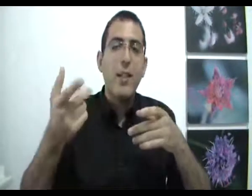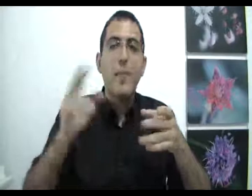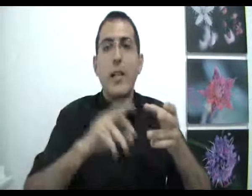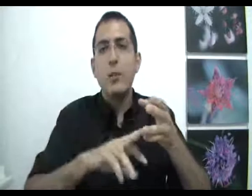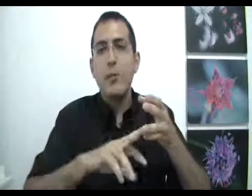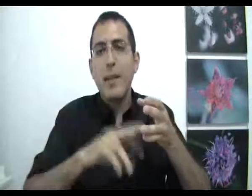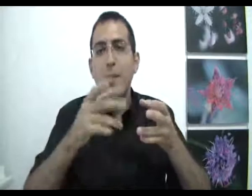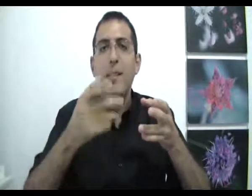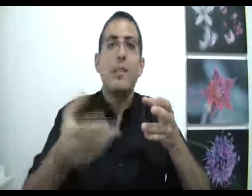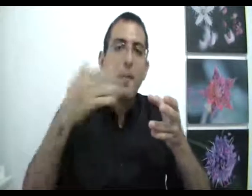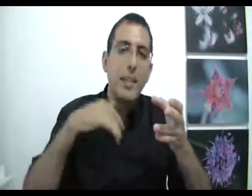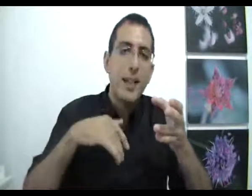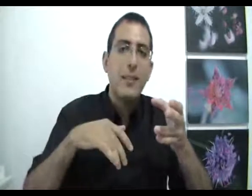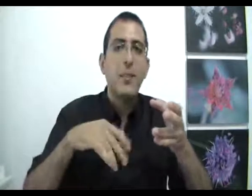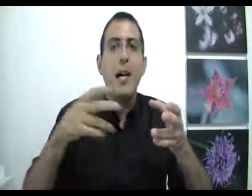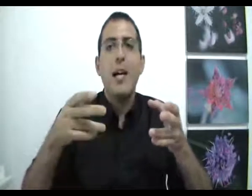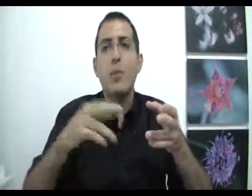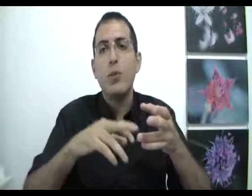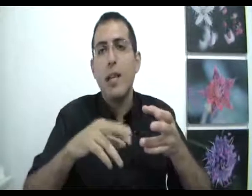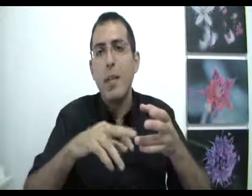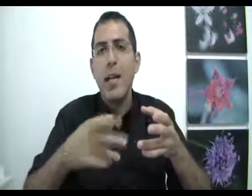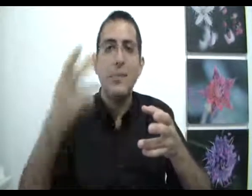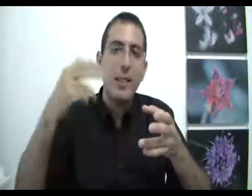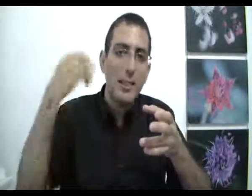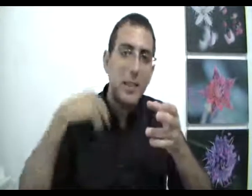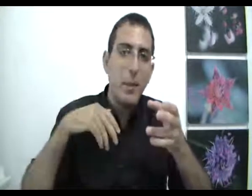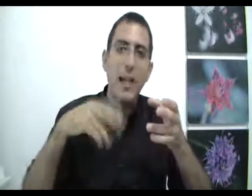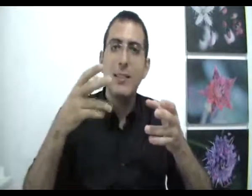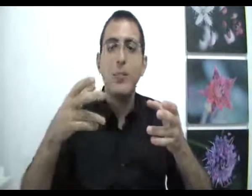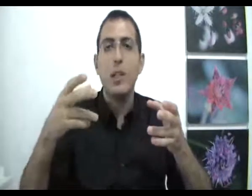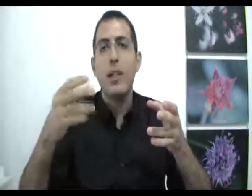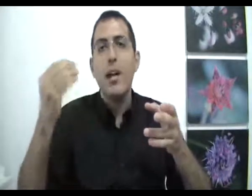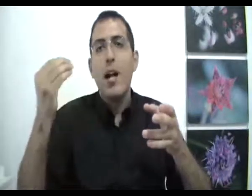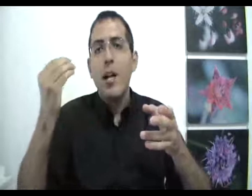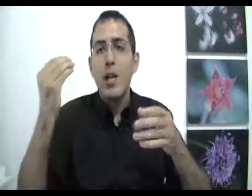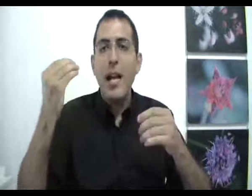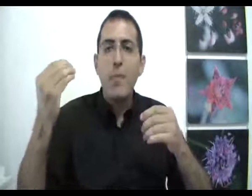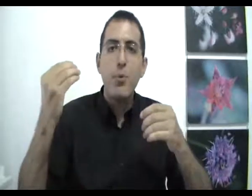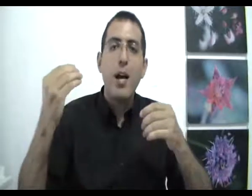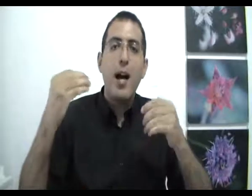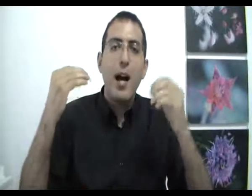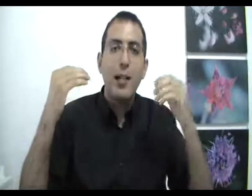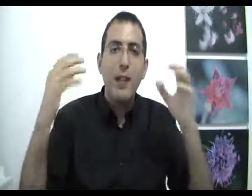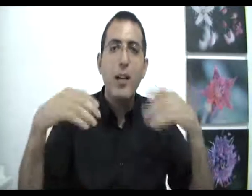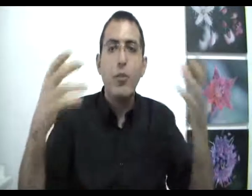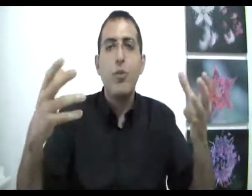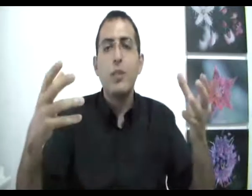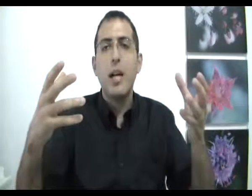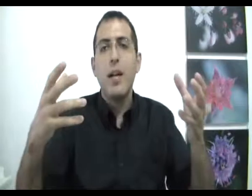כי אם נגיד שהוא נוצר עם סיבה אז נשאל מה יצר את הסיבה האם הוא נוצר עם בחירה אז מה יצר את הבחירה זה לא משנה השאלה היא פשוטה הדבר הראשון שנוצר